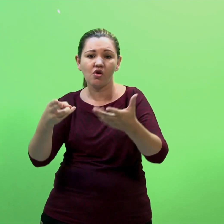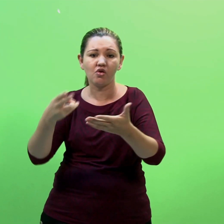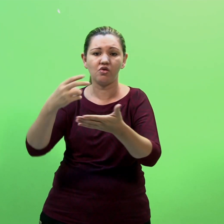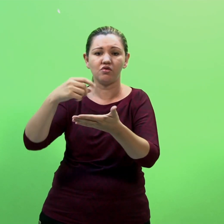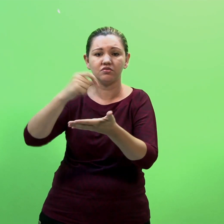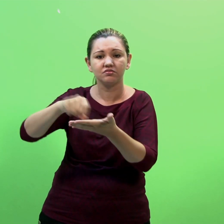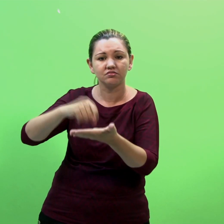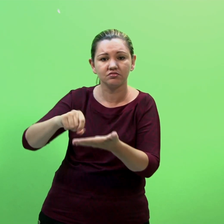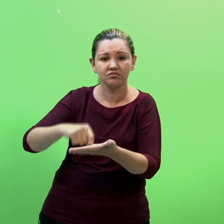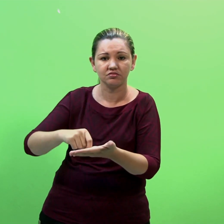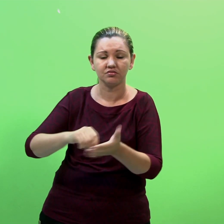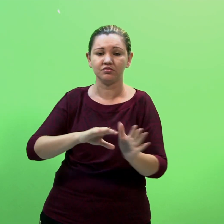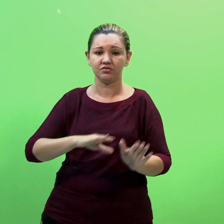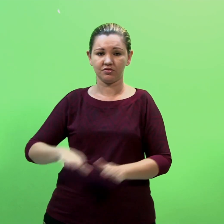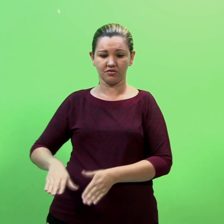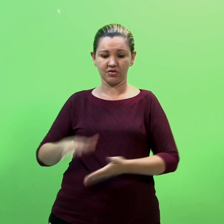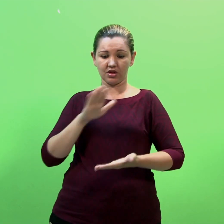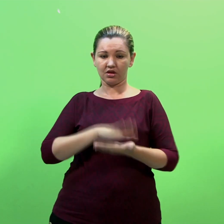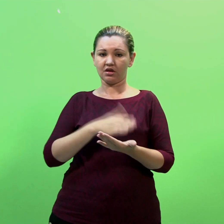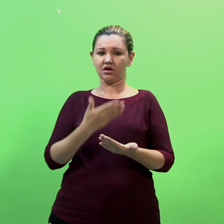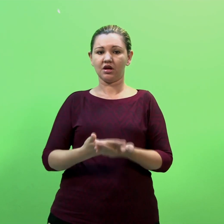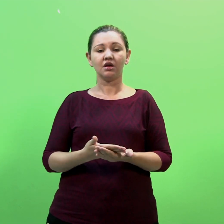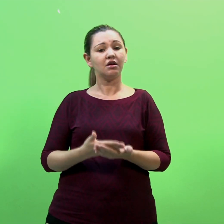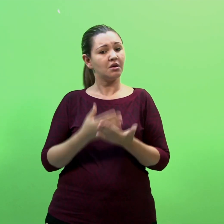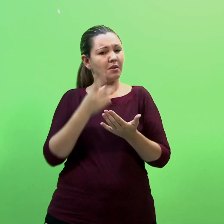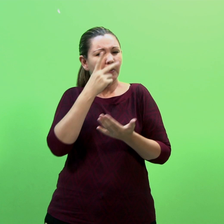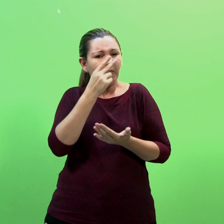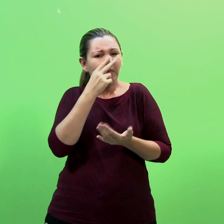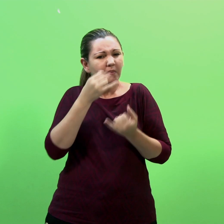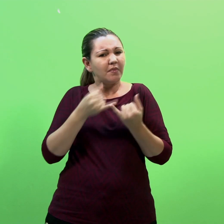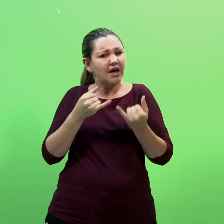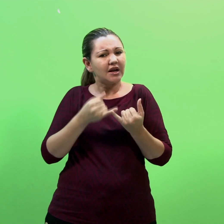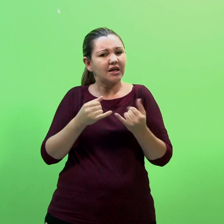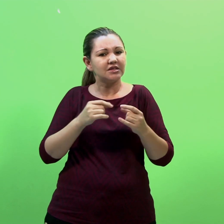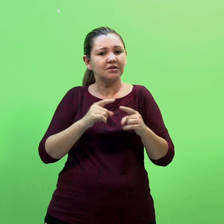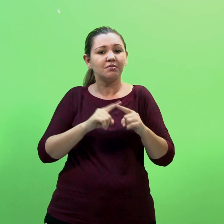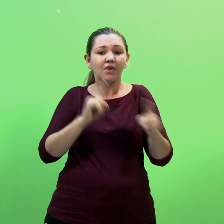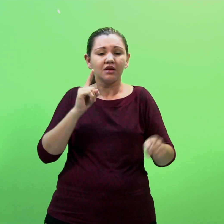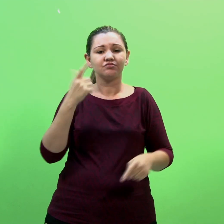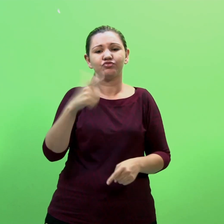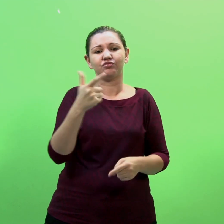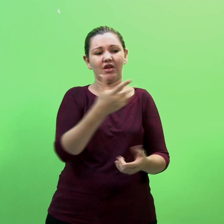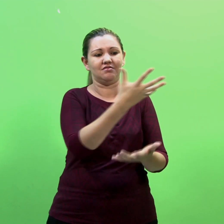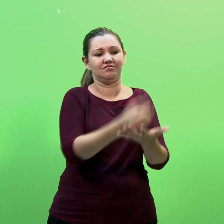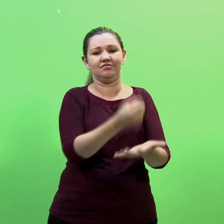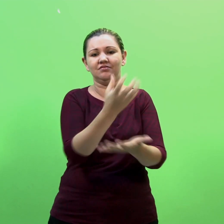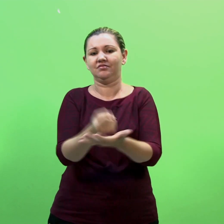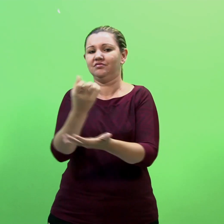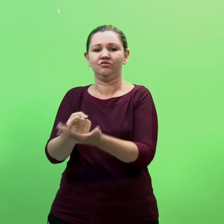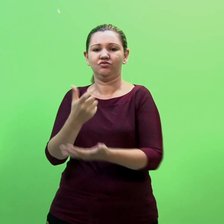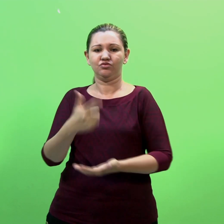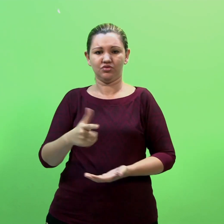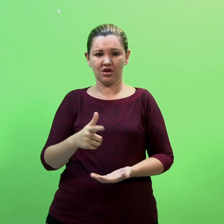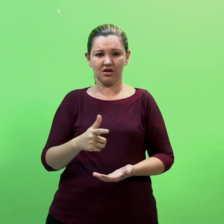como sendo um processo similar, mas que não ocorre registro. Sendo assim, podemos destacar algumas formas de